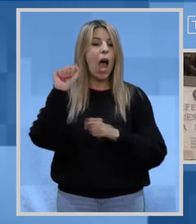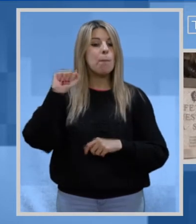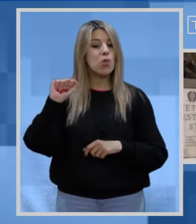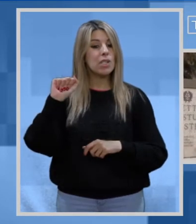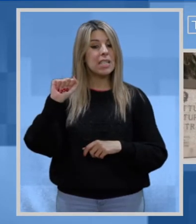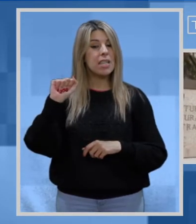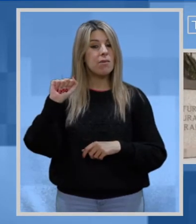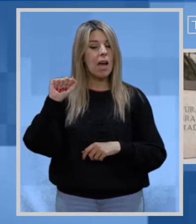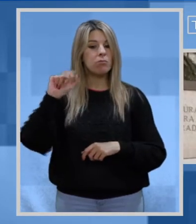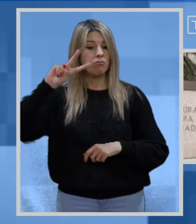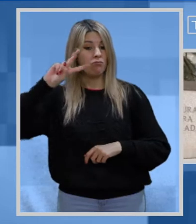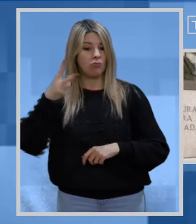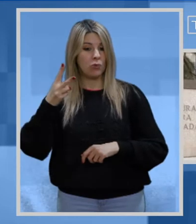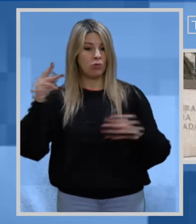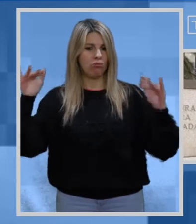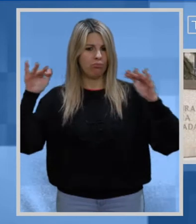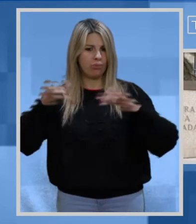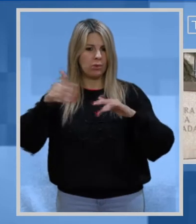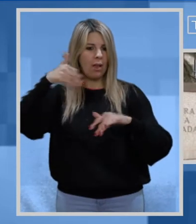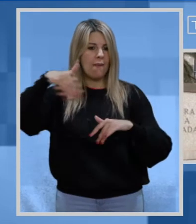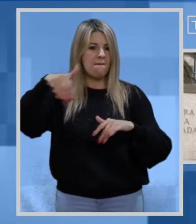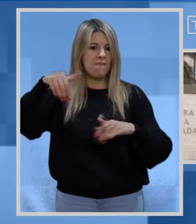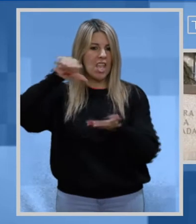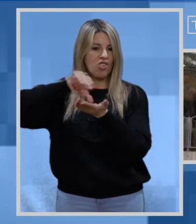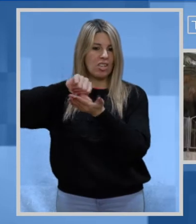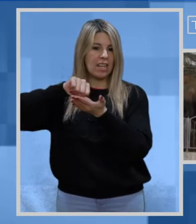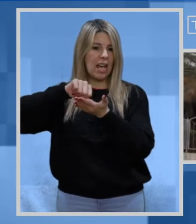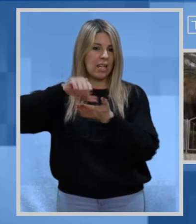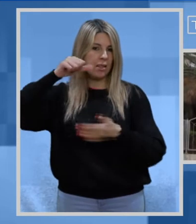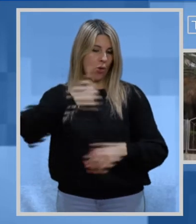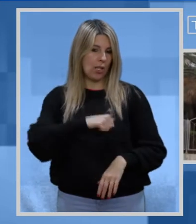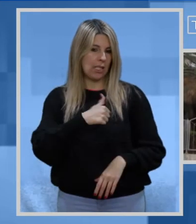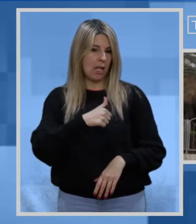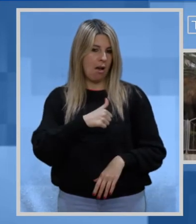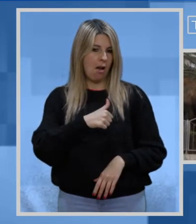e gli assembramenti nelle vie centrali della città di Leonora